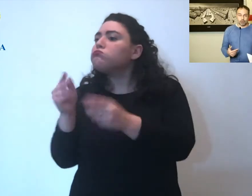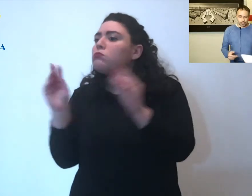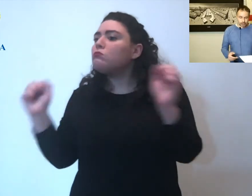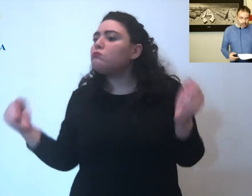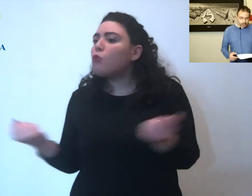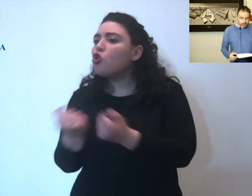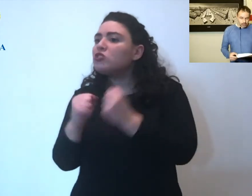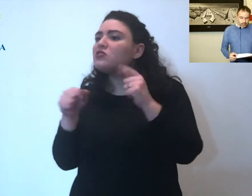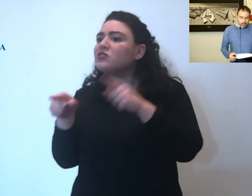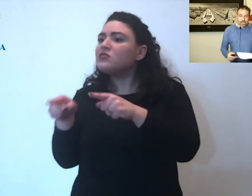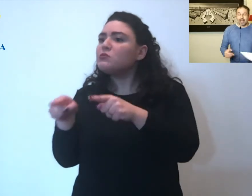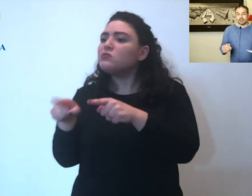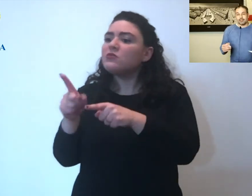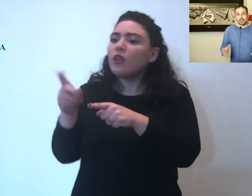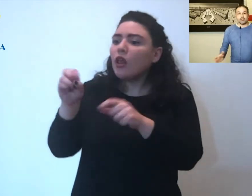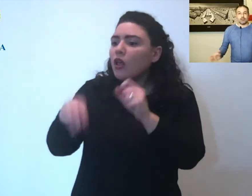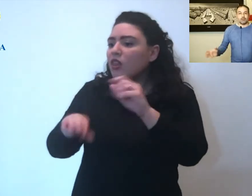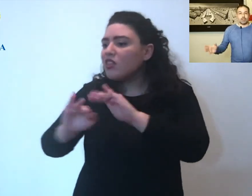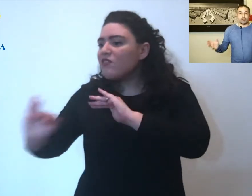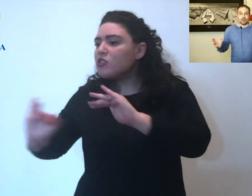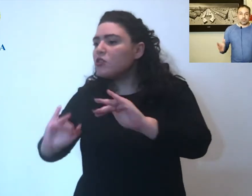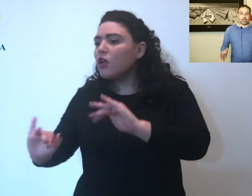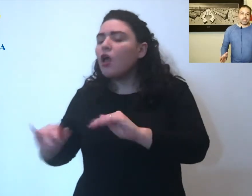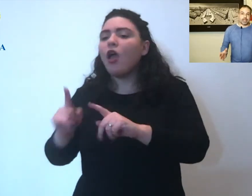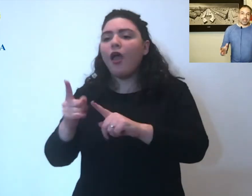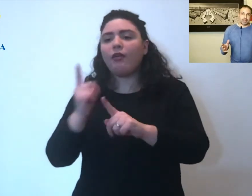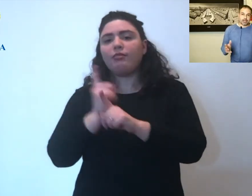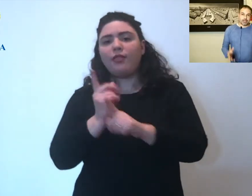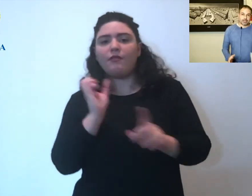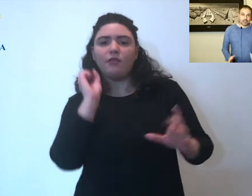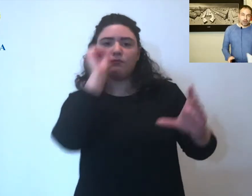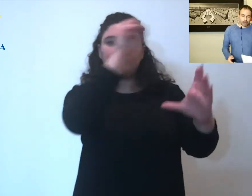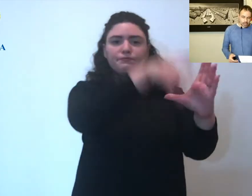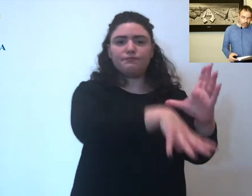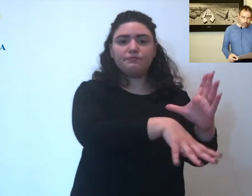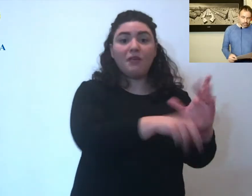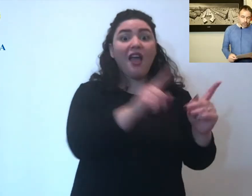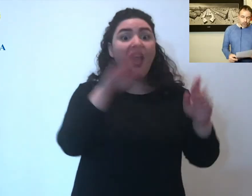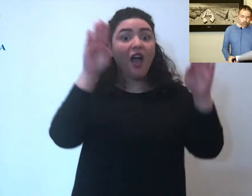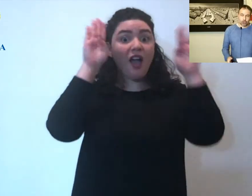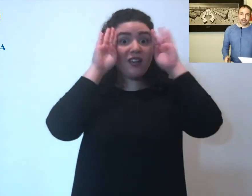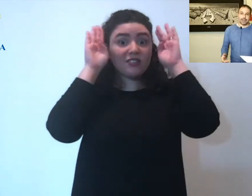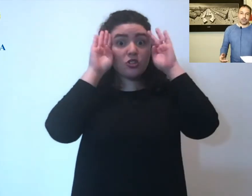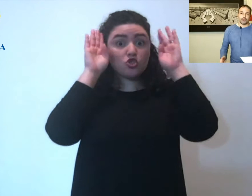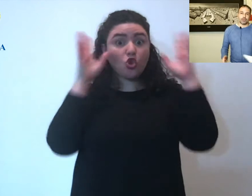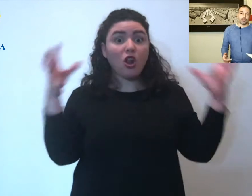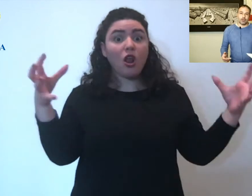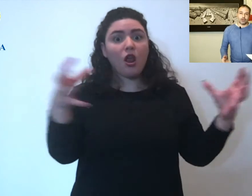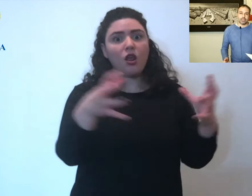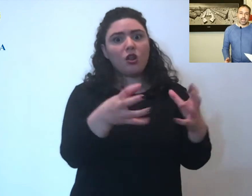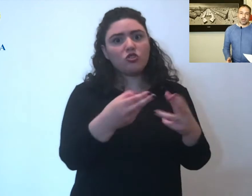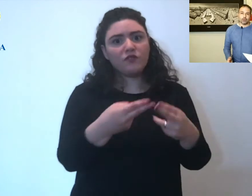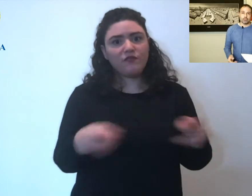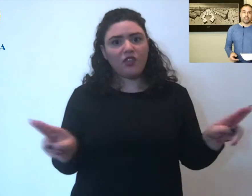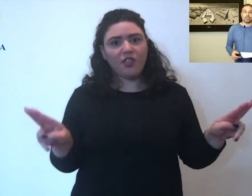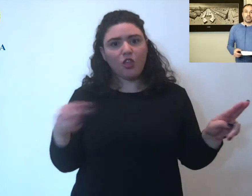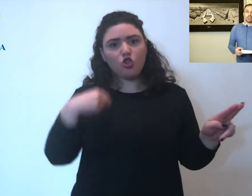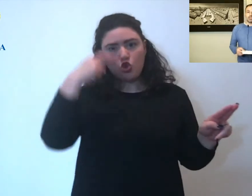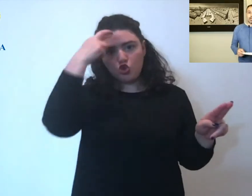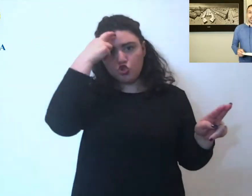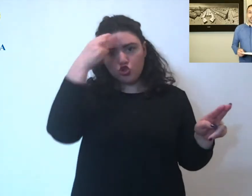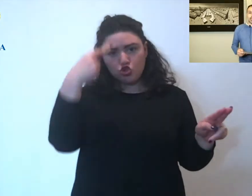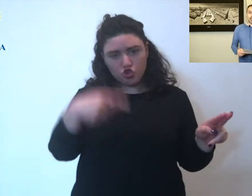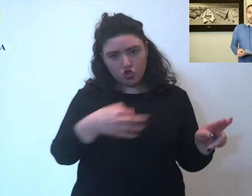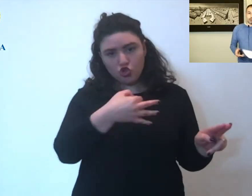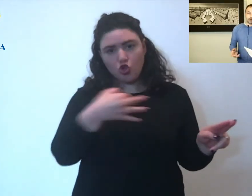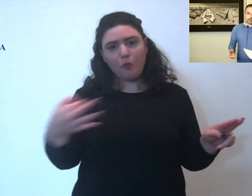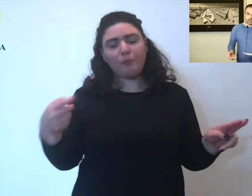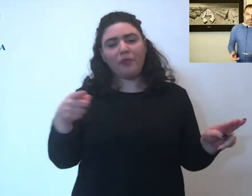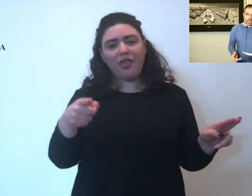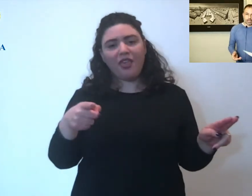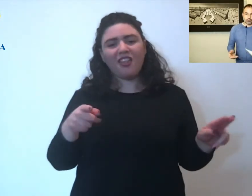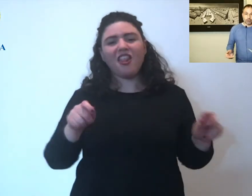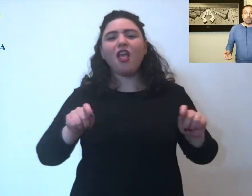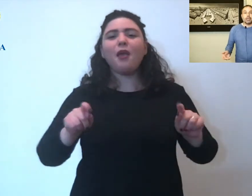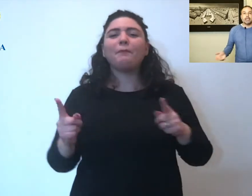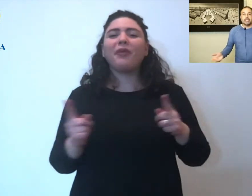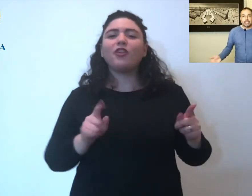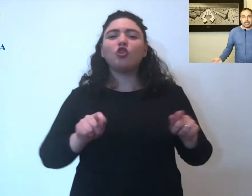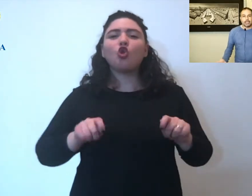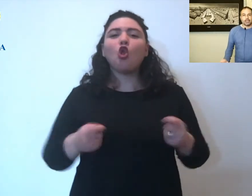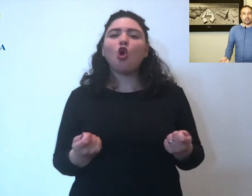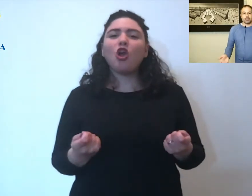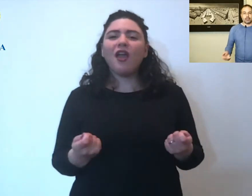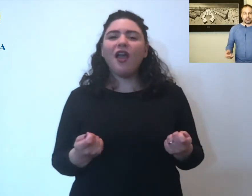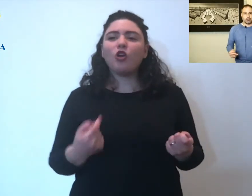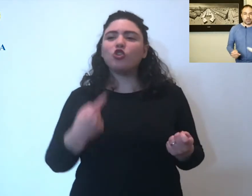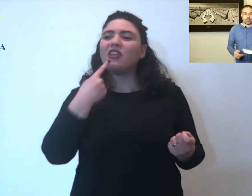in altro modo attenzione non si crea aggregazione ora io so che nei giorni del lockdown tanti hanno approfittato